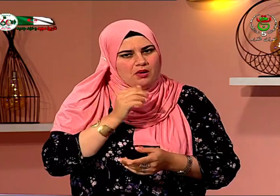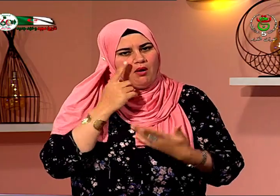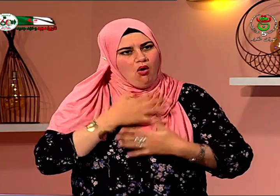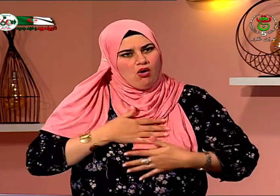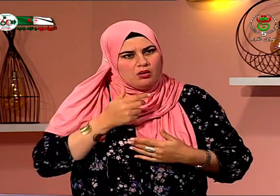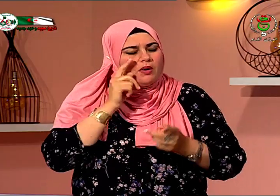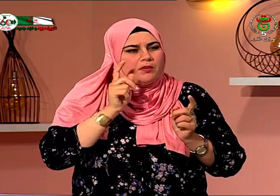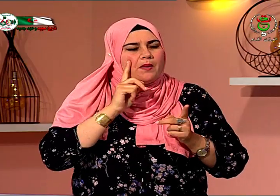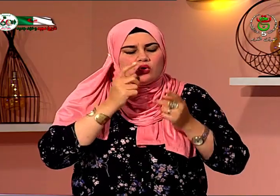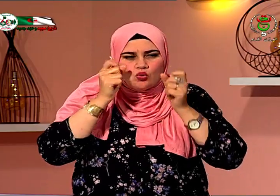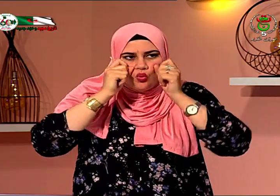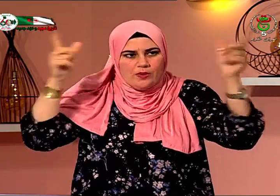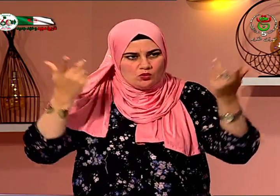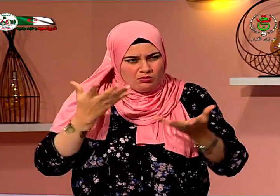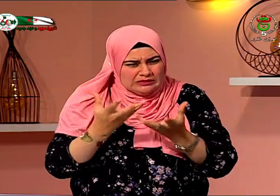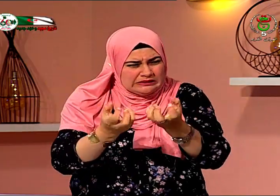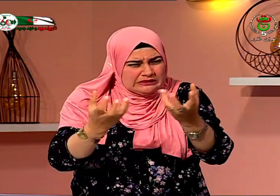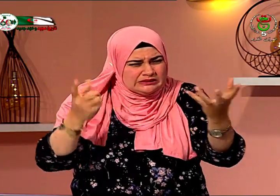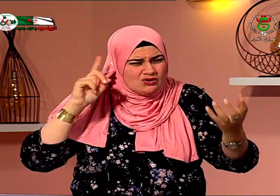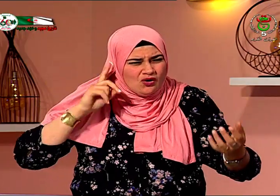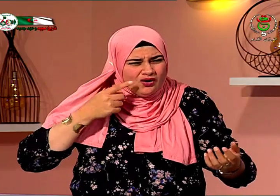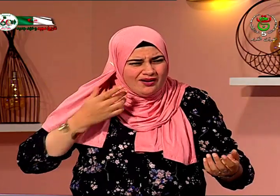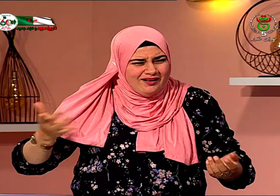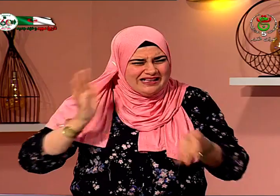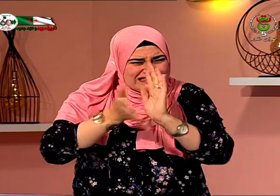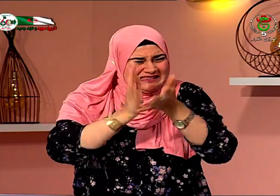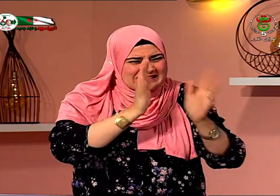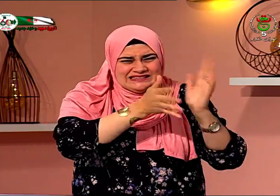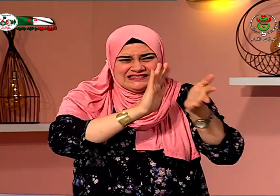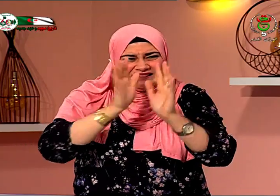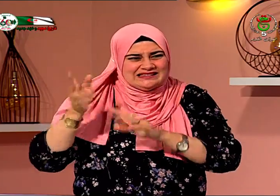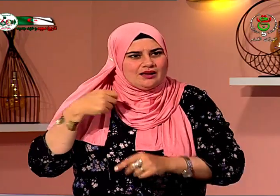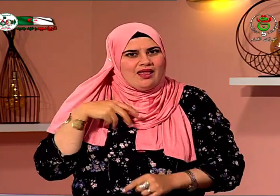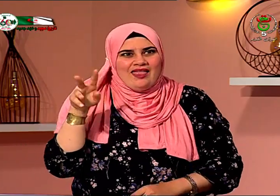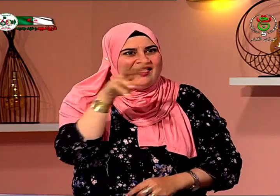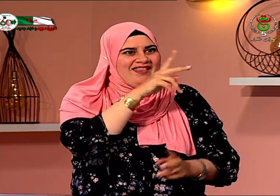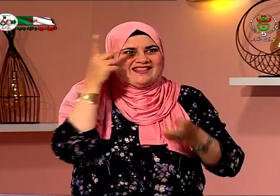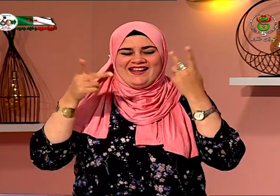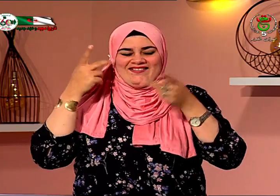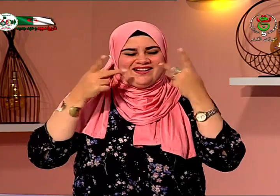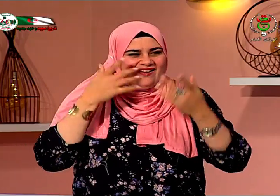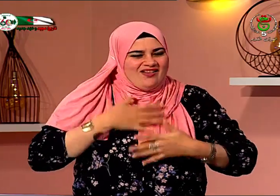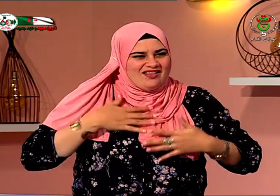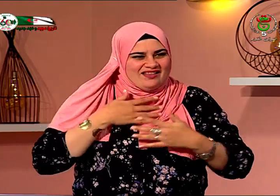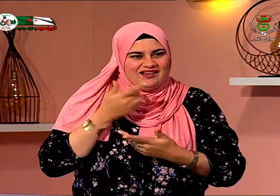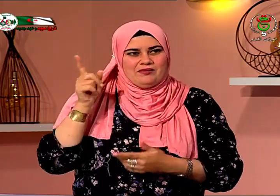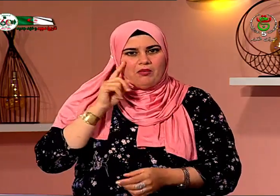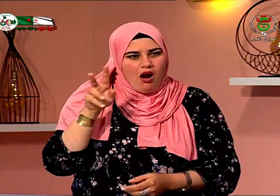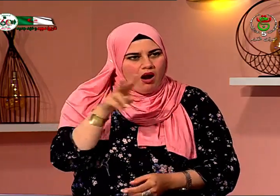الجزائر والمواصلات كانت صعيبة لكن بعد وصولي للسن السادسة لتحقت بالمدرسة